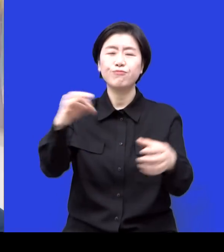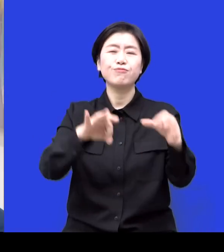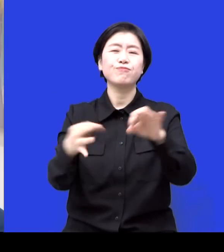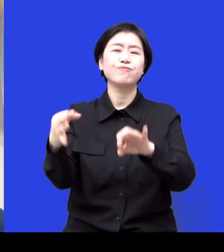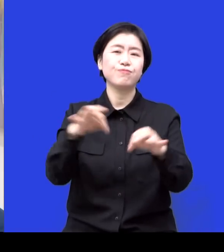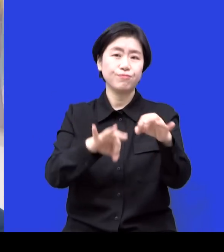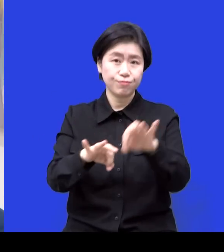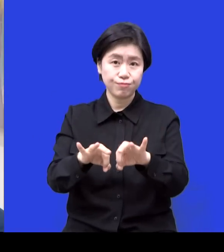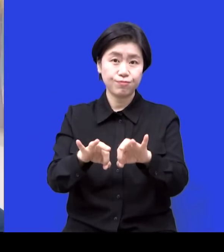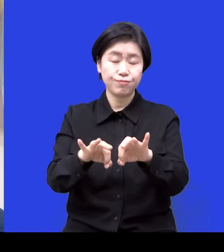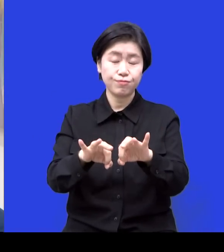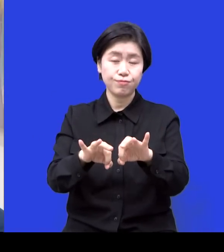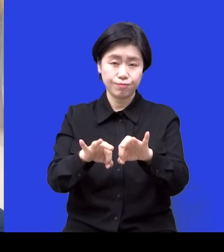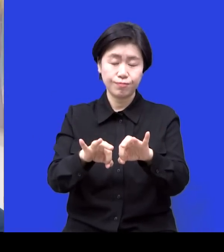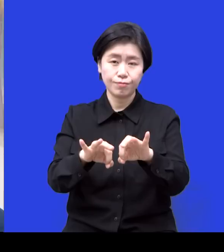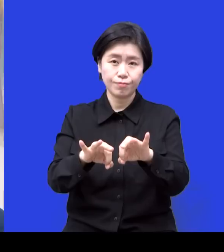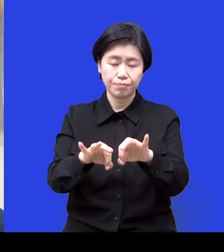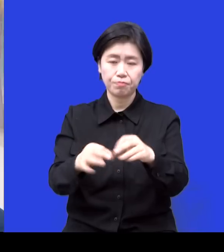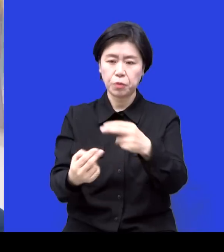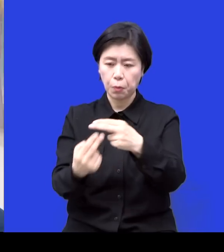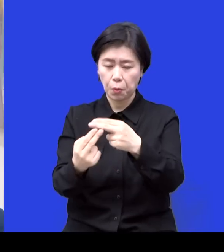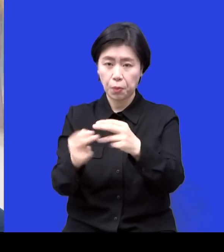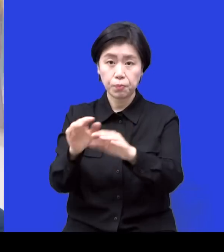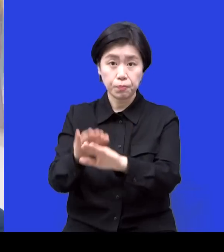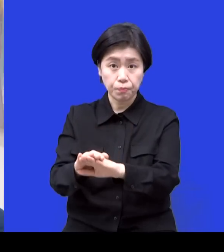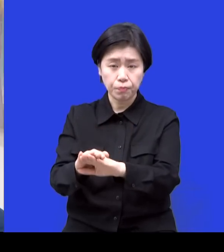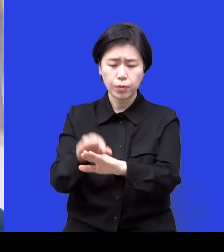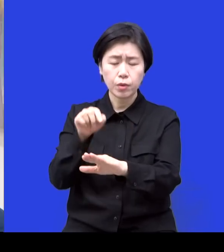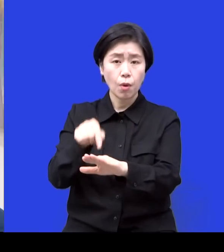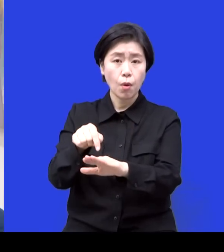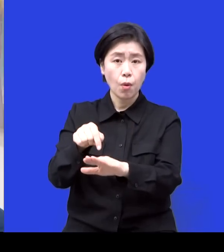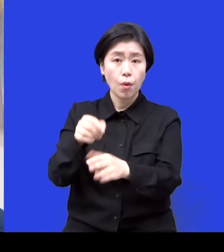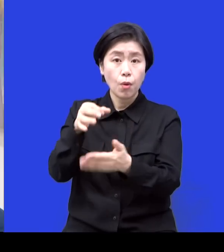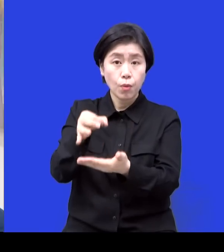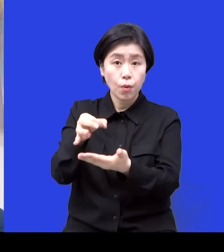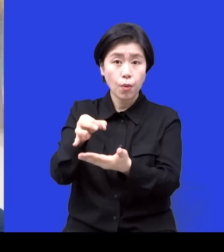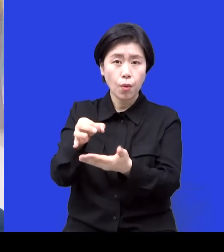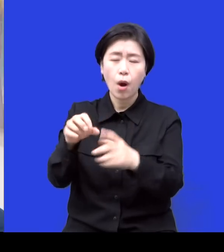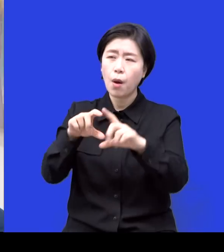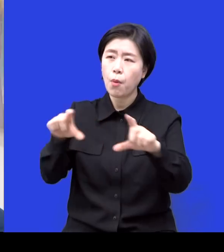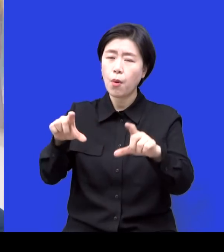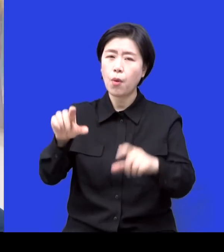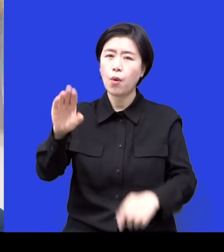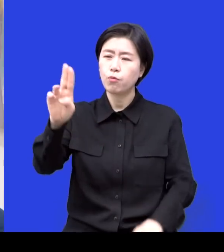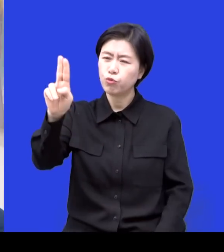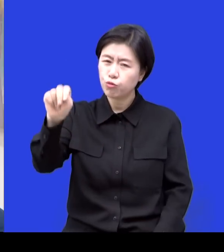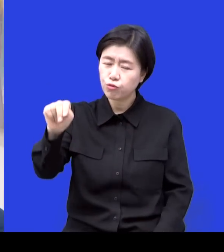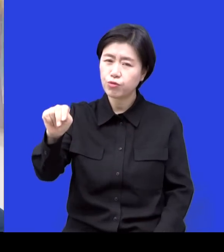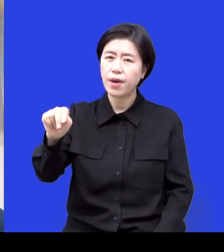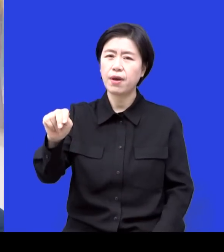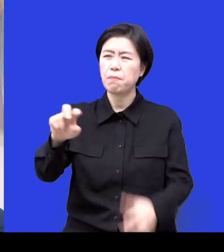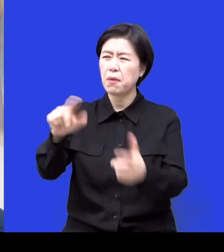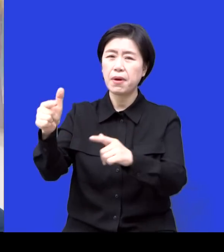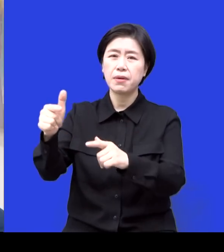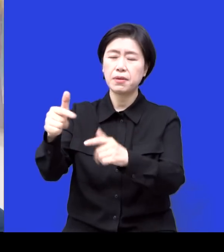기금을 보통 뭐 유엔 난민기구 아니면 홀터등복지 이런 데 좀 기부를 했어요 행사 기금 가지고 근데 어느 날 이제